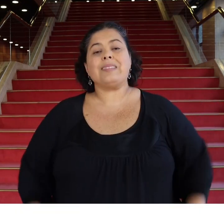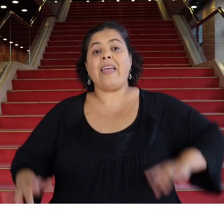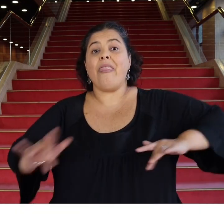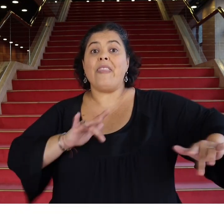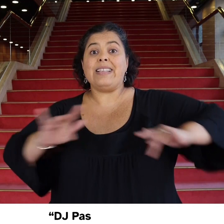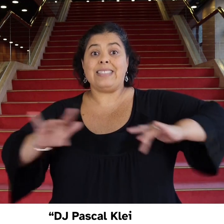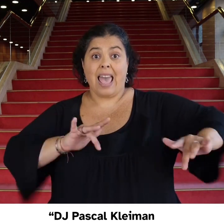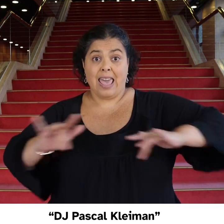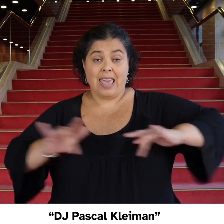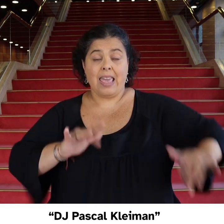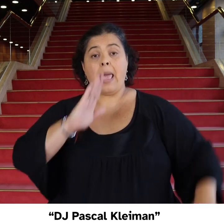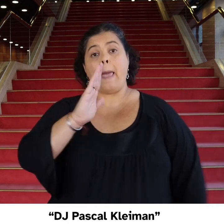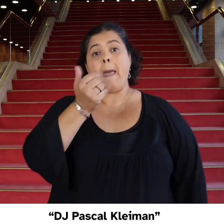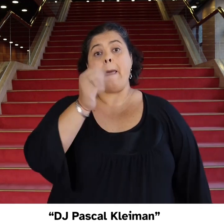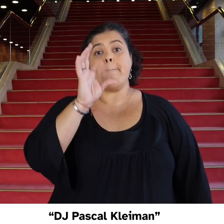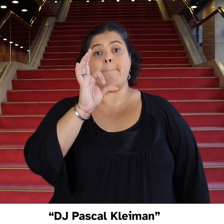DJ Pascal Clayman